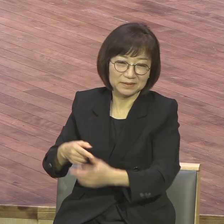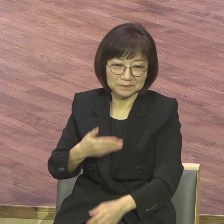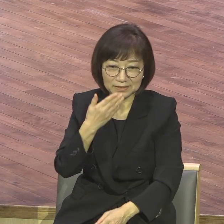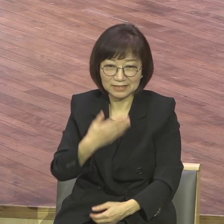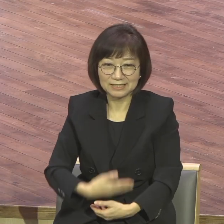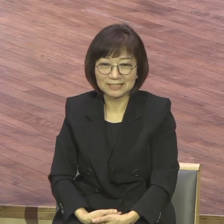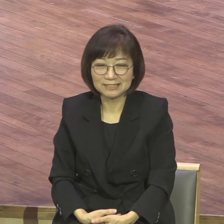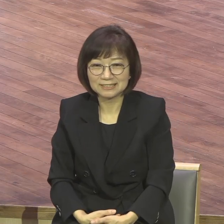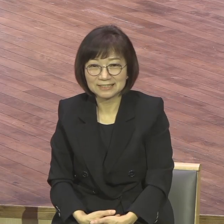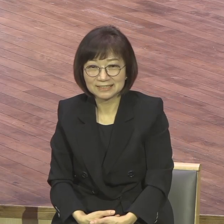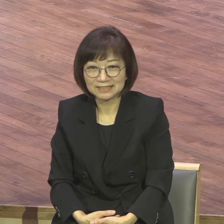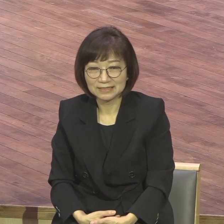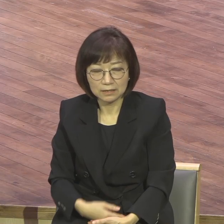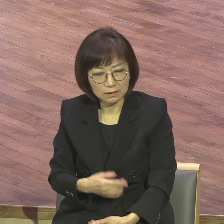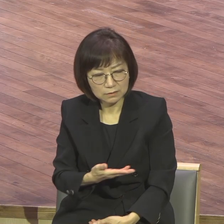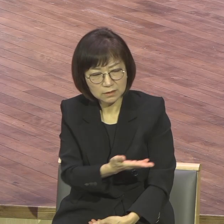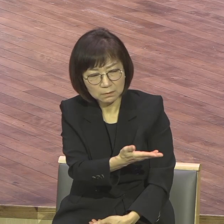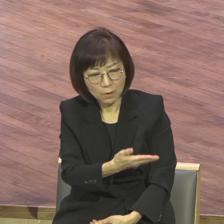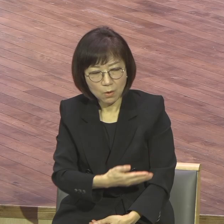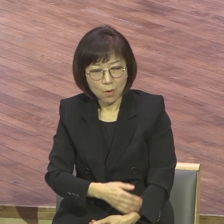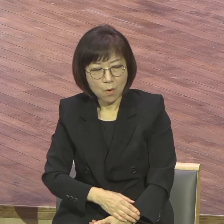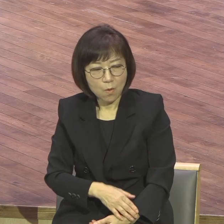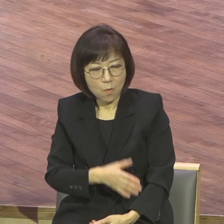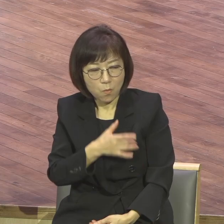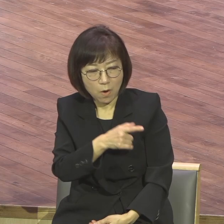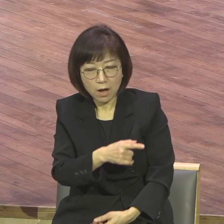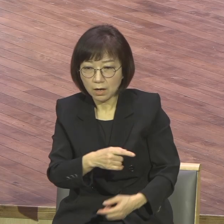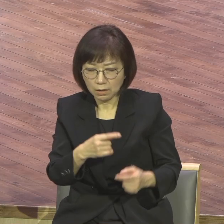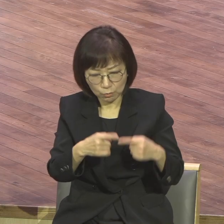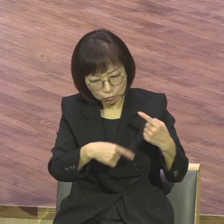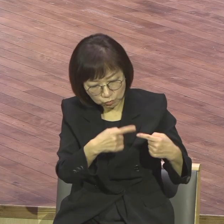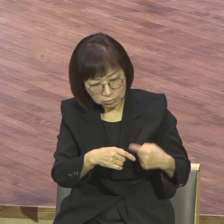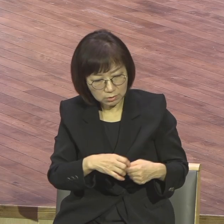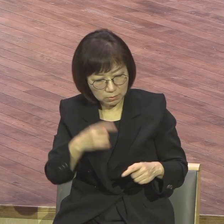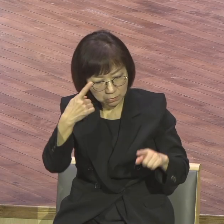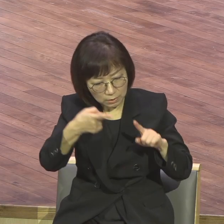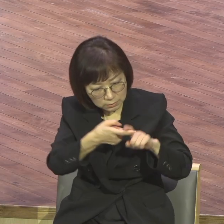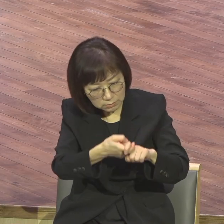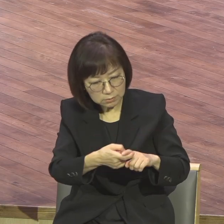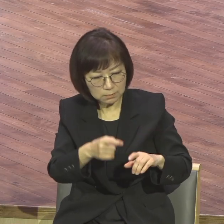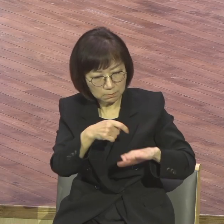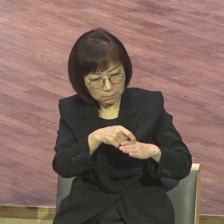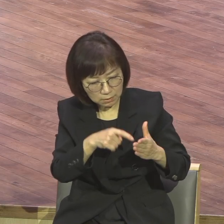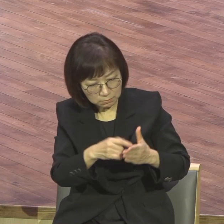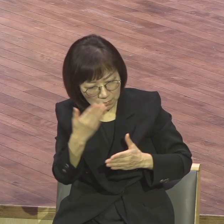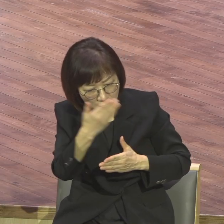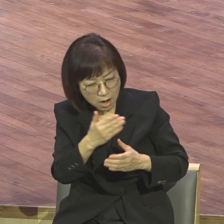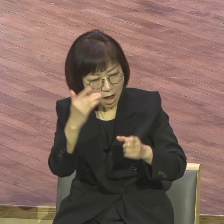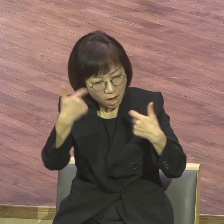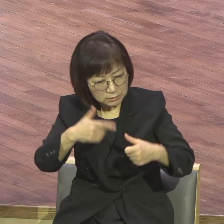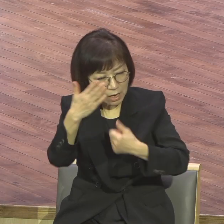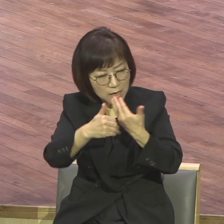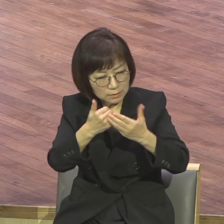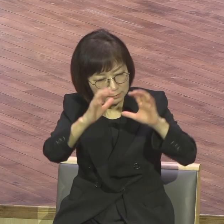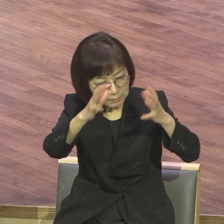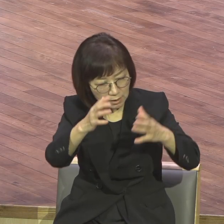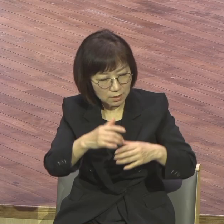이 사람은 완전 본론이 생긴 말이 관심이 중심이 전부 다 하나님 나라네 영혼구원이네